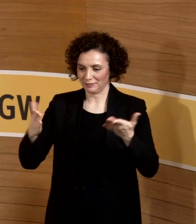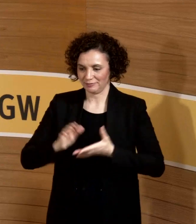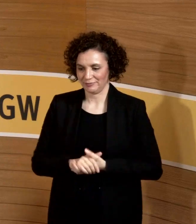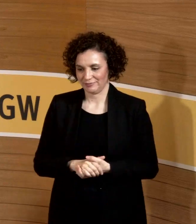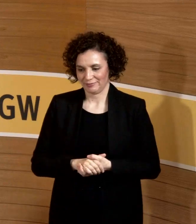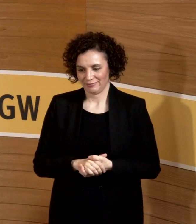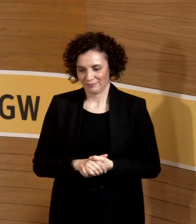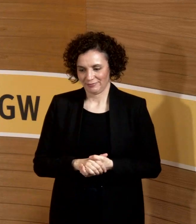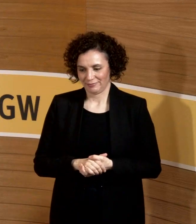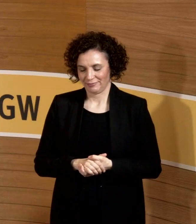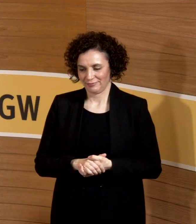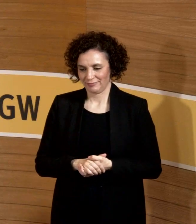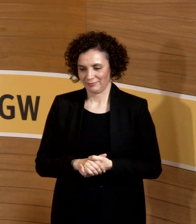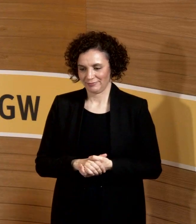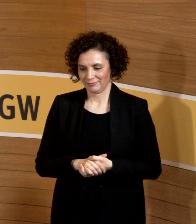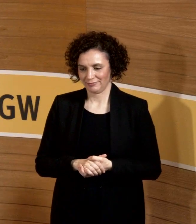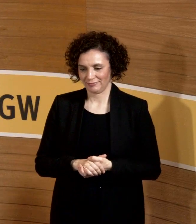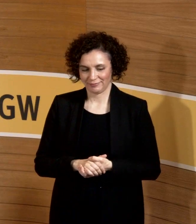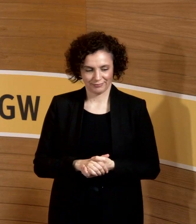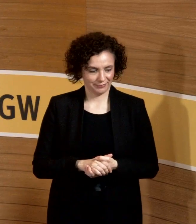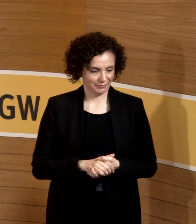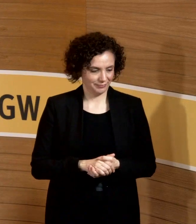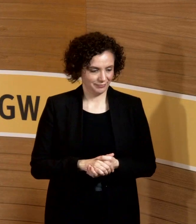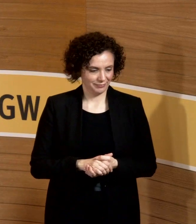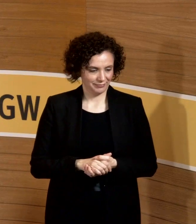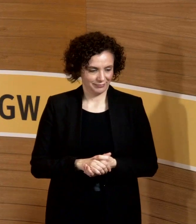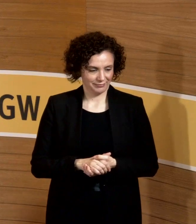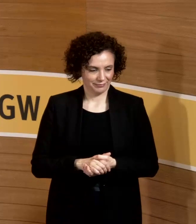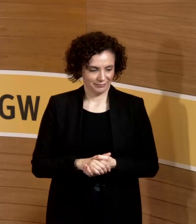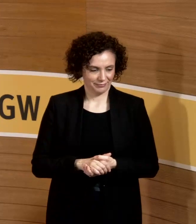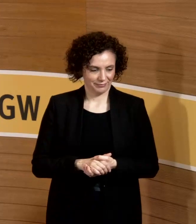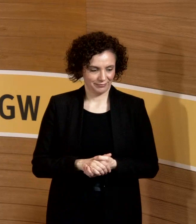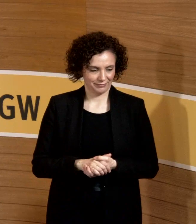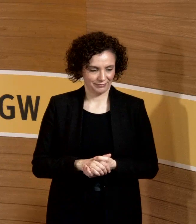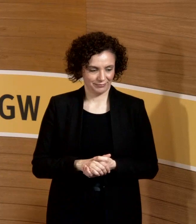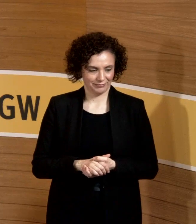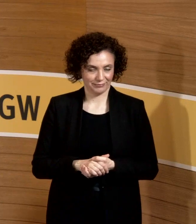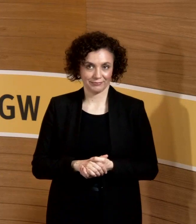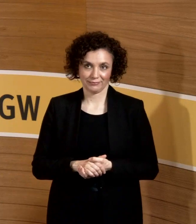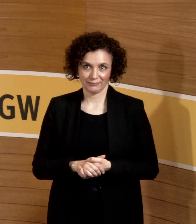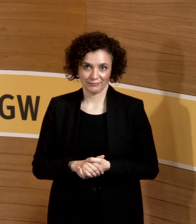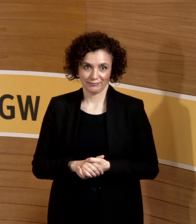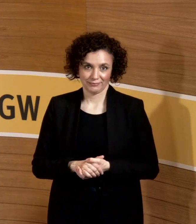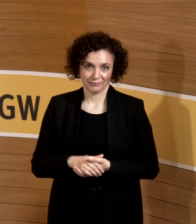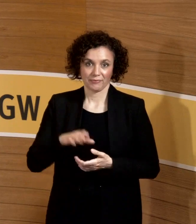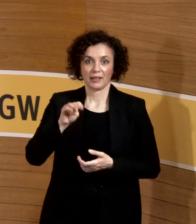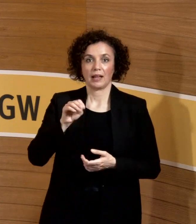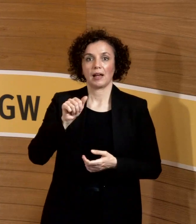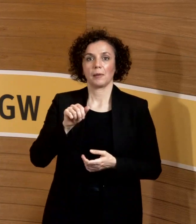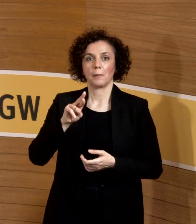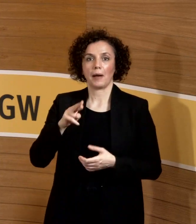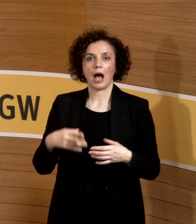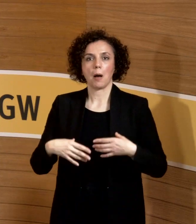Was, genau, diese Info ist ganz gut. Marburger Bund, relativ kurz zurückliegende